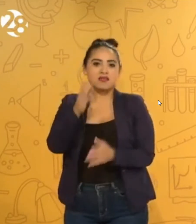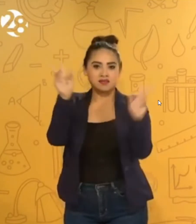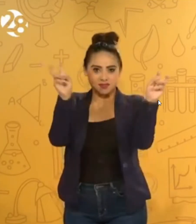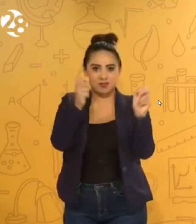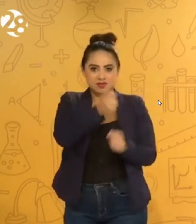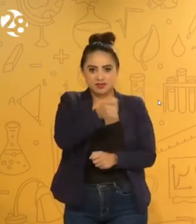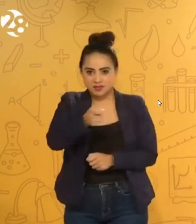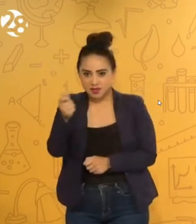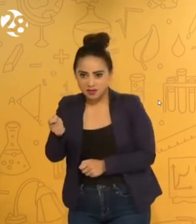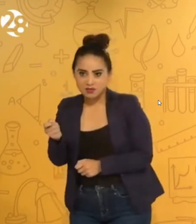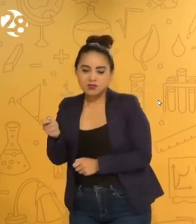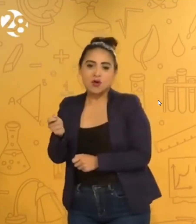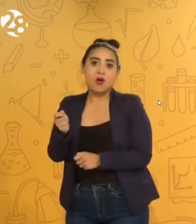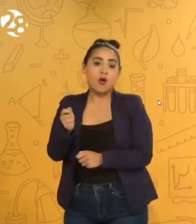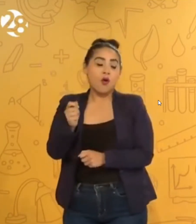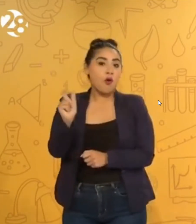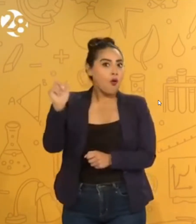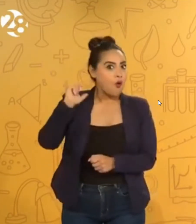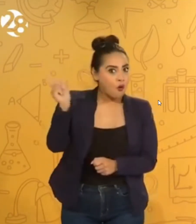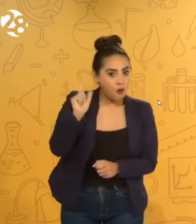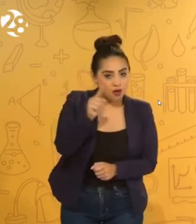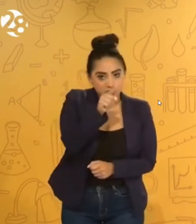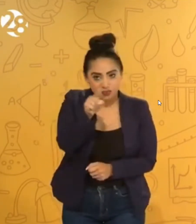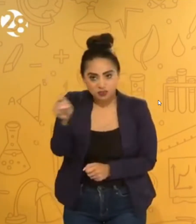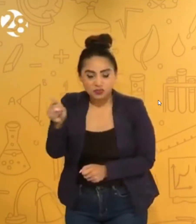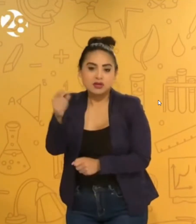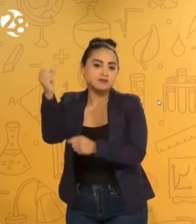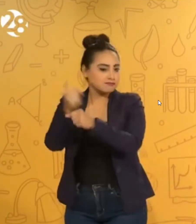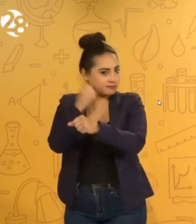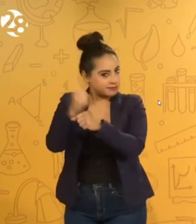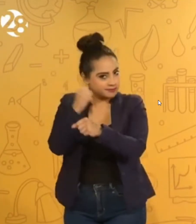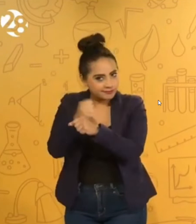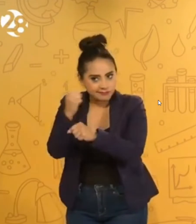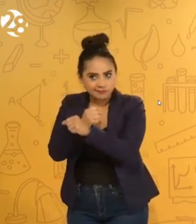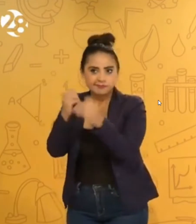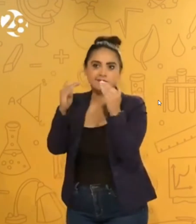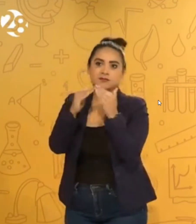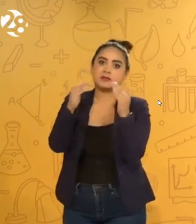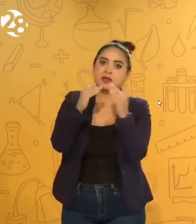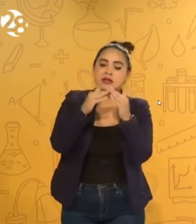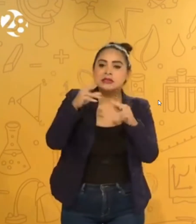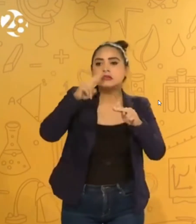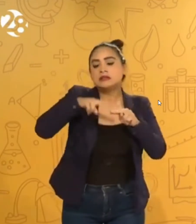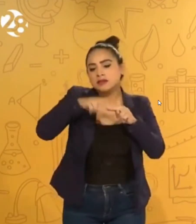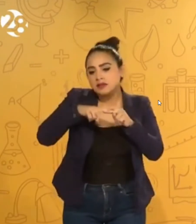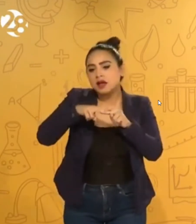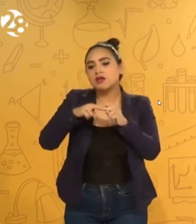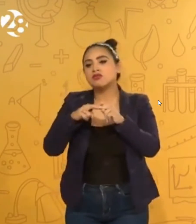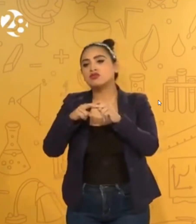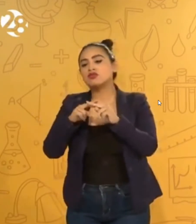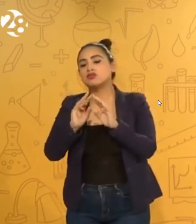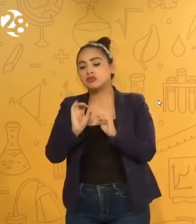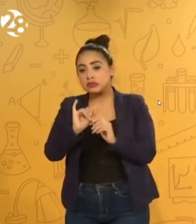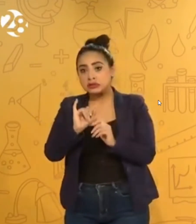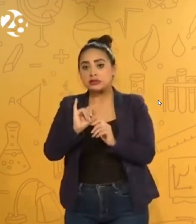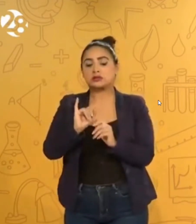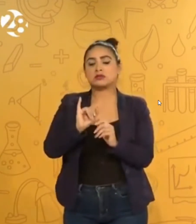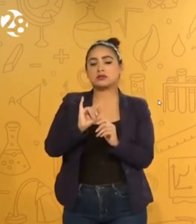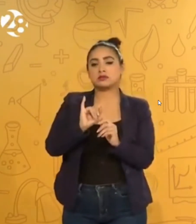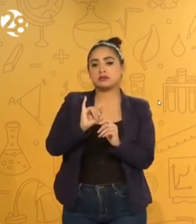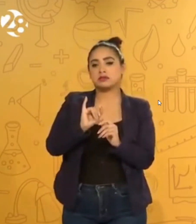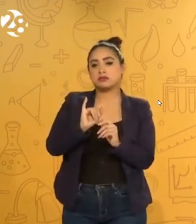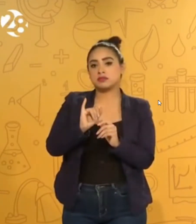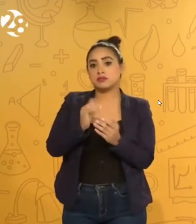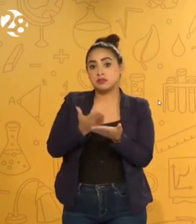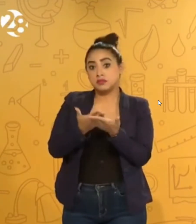estamos en la confianza de que los hayan practicado en casa, sentados en la mesa y es el momento para